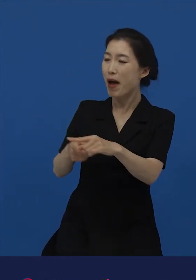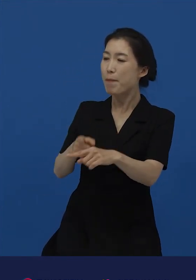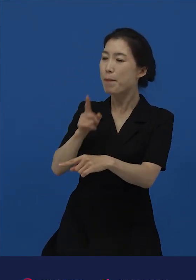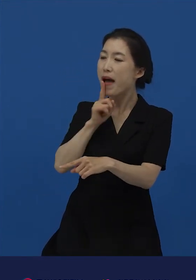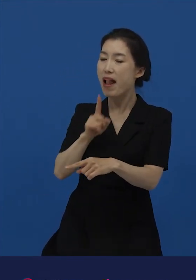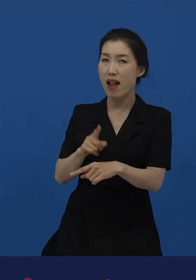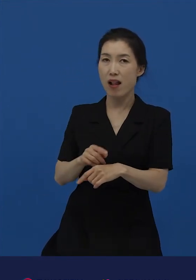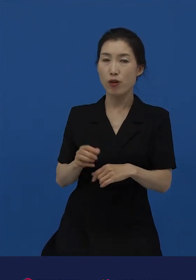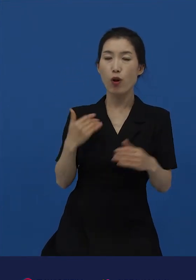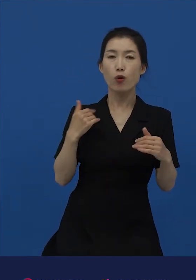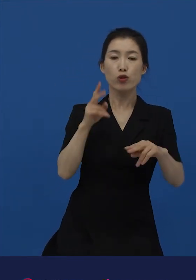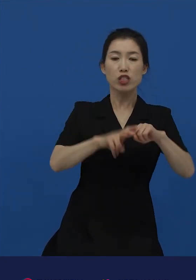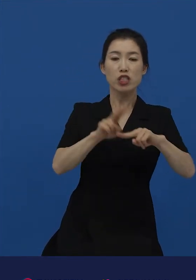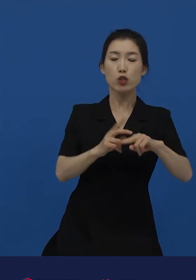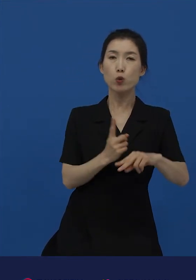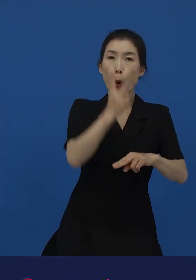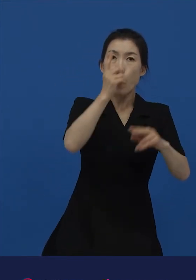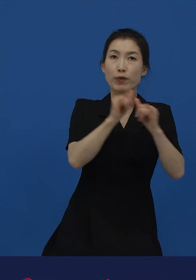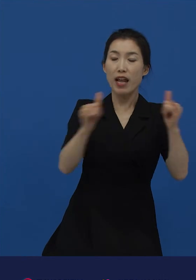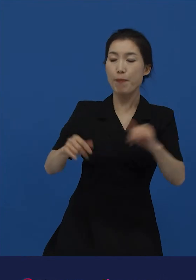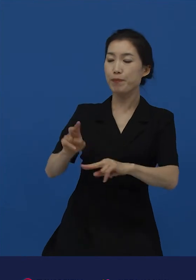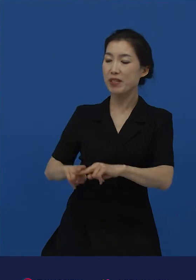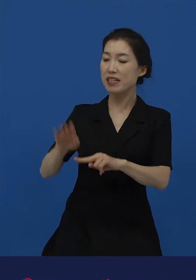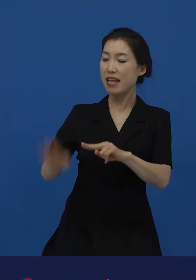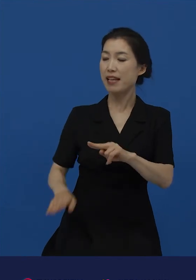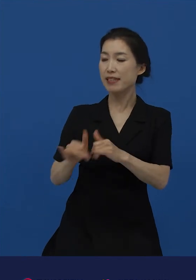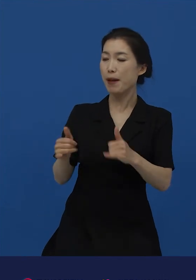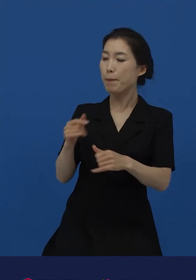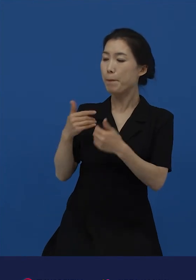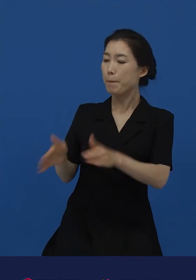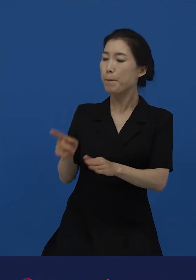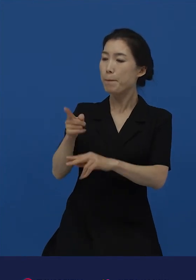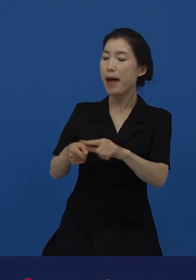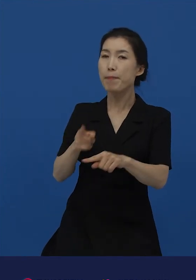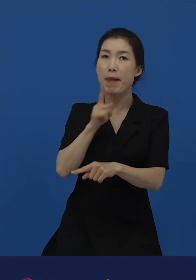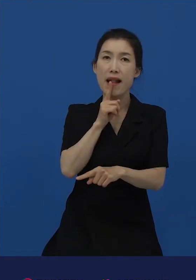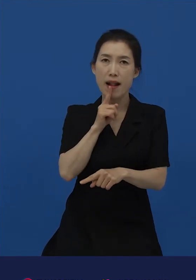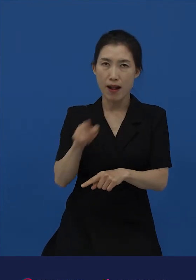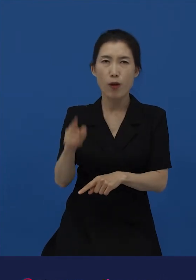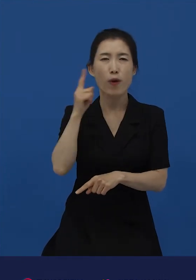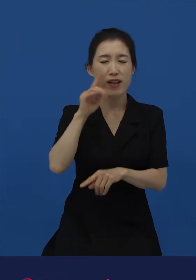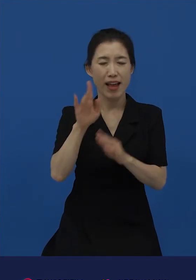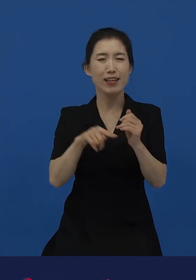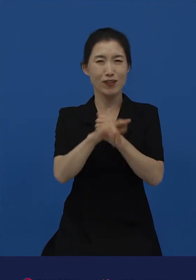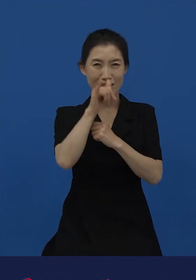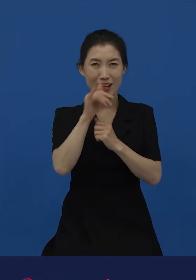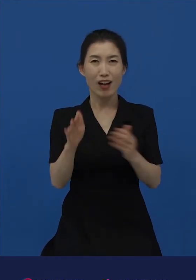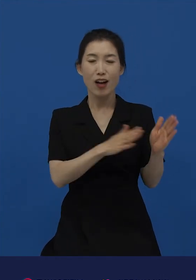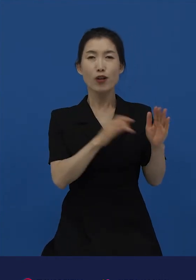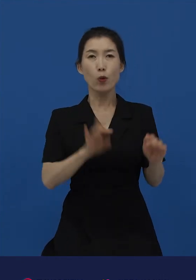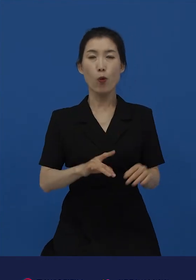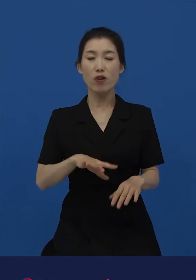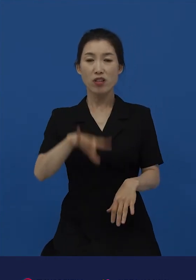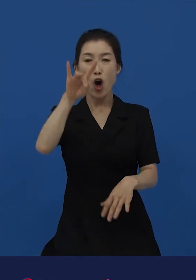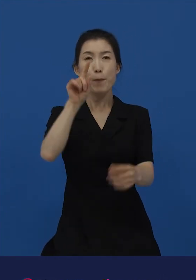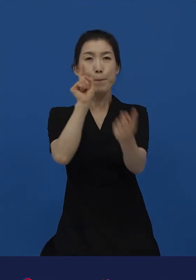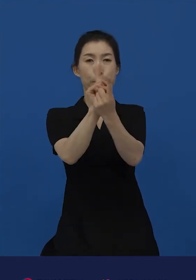사람이 직위가 낮은 사람에게 반말을 하는 이유도 바로 여기에 있습니다. 또 초면에 누군가에게 반말을 들으면 불쾌감이